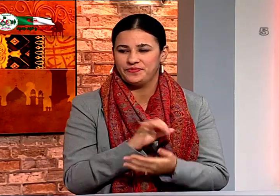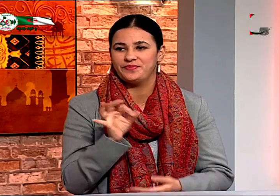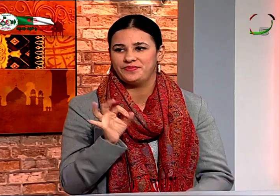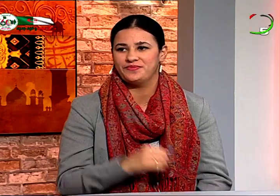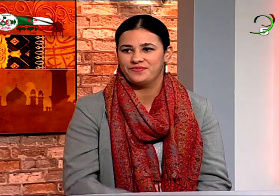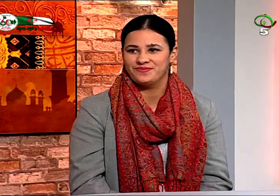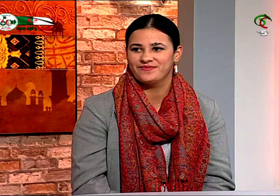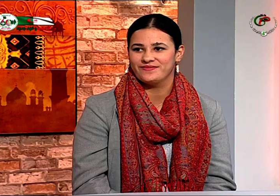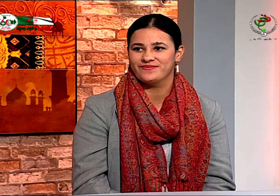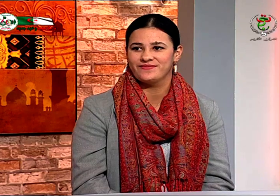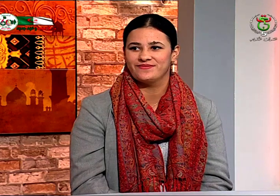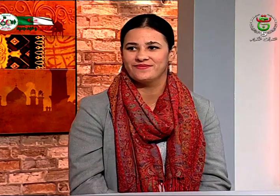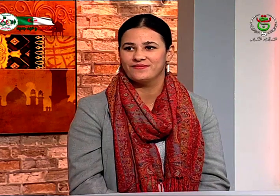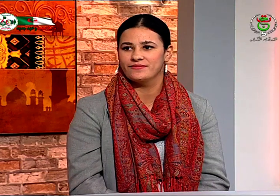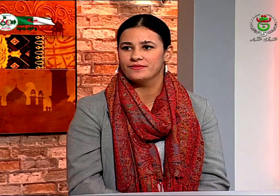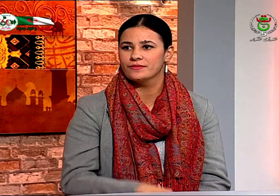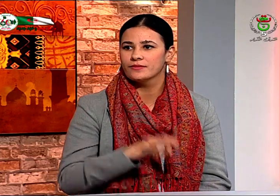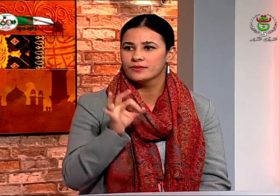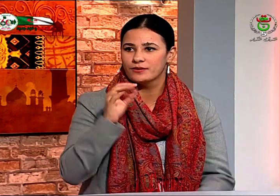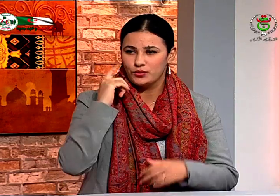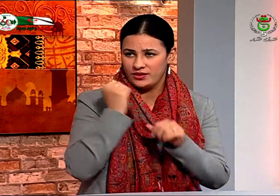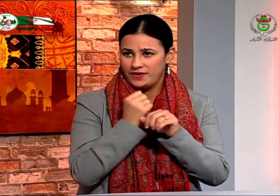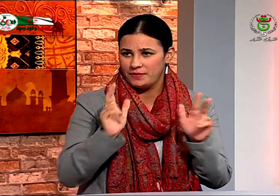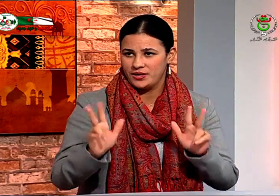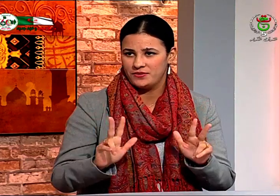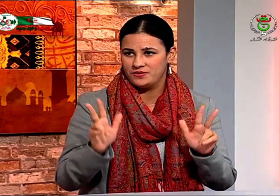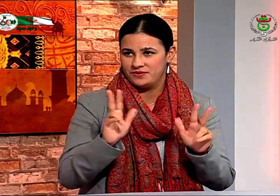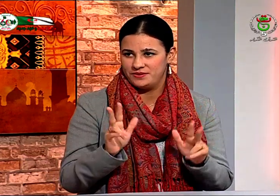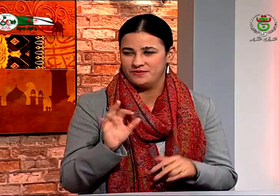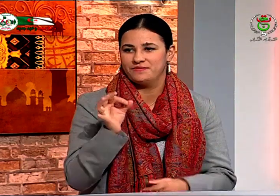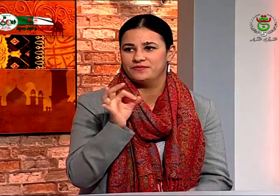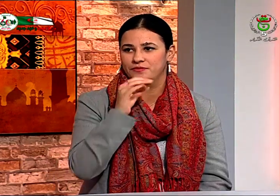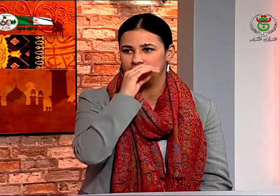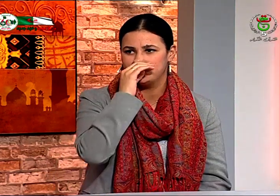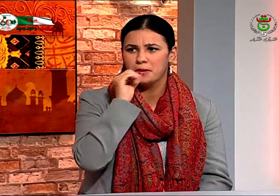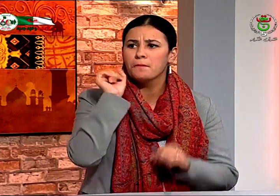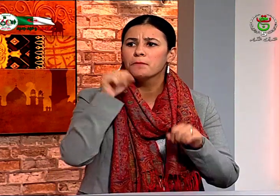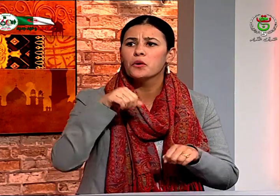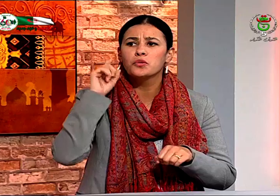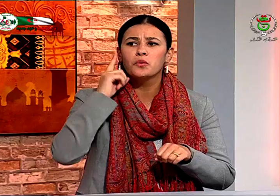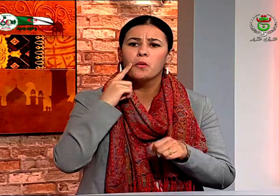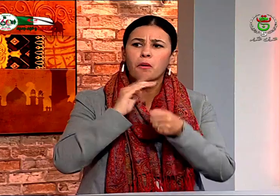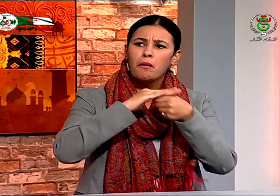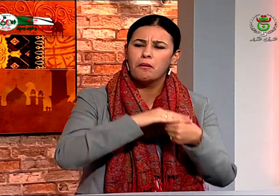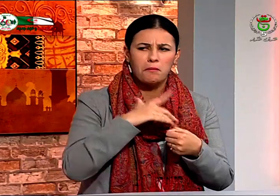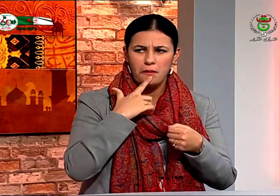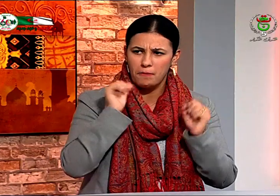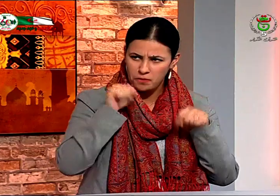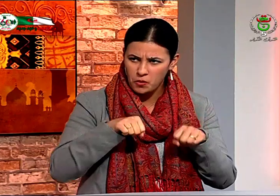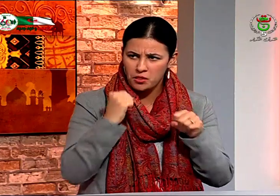المطار في المطار ماذا تعملين نعمل في الإعلام الآلي جيد حتى